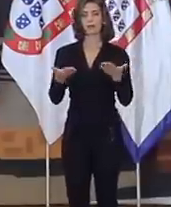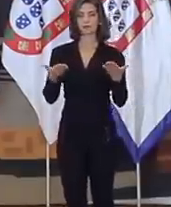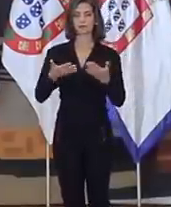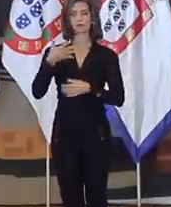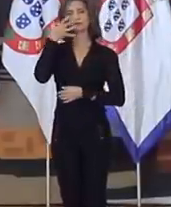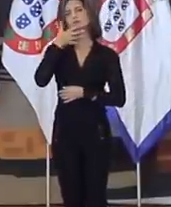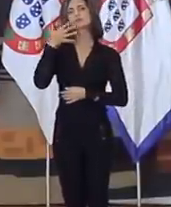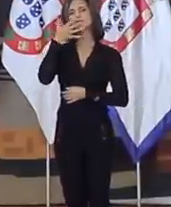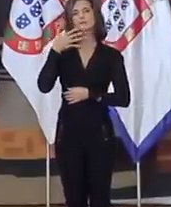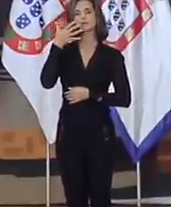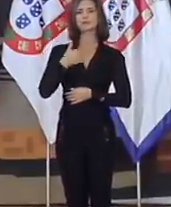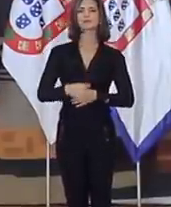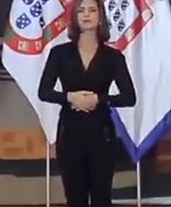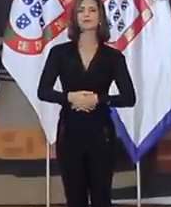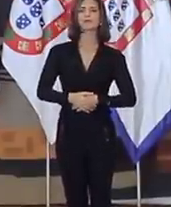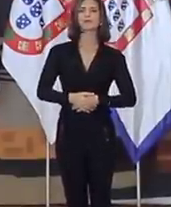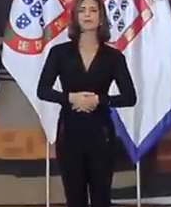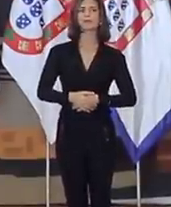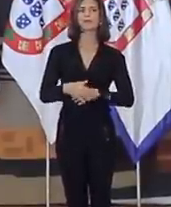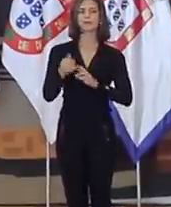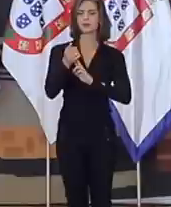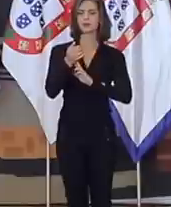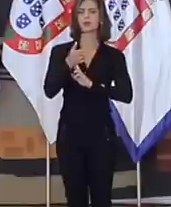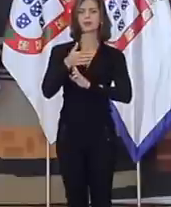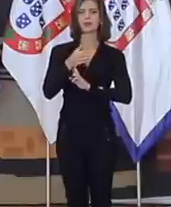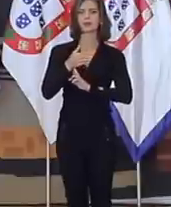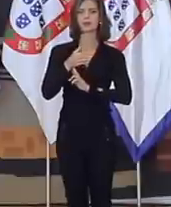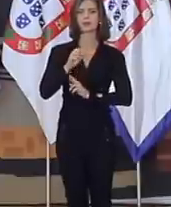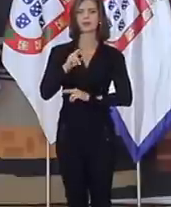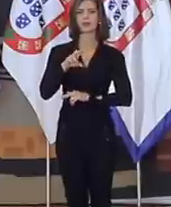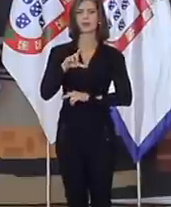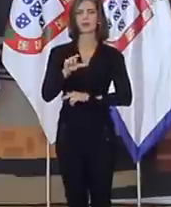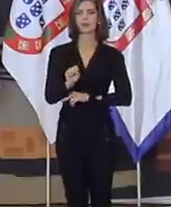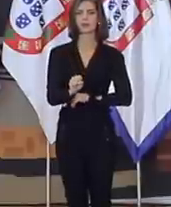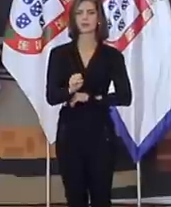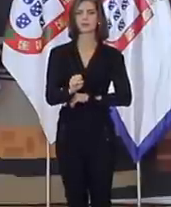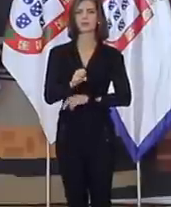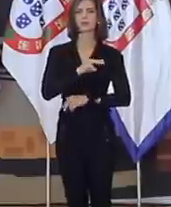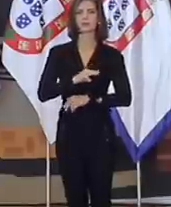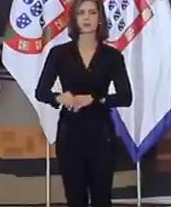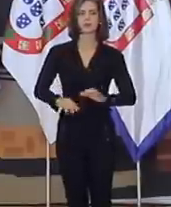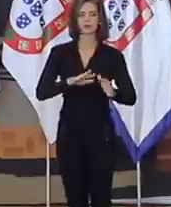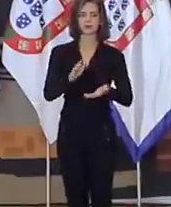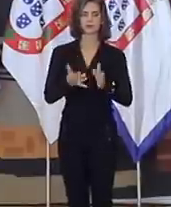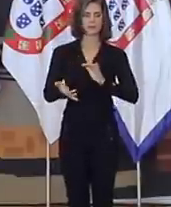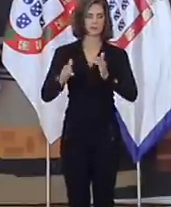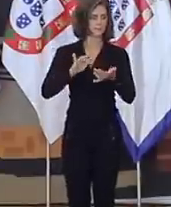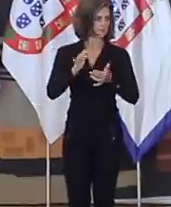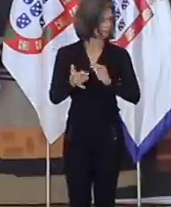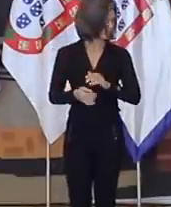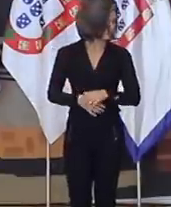Para uso da palavra, agora, o excelentíssimo senhor embaixador Carlos Alberto Franco França,